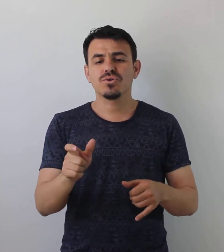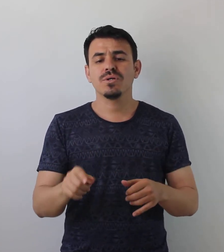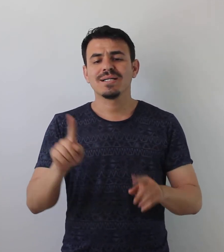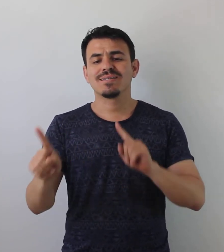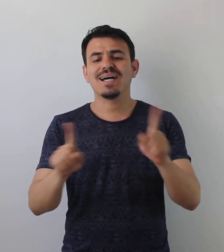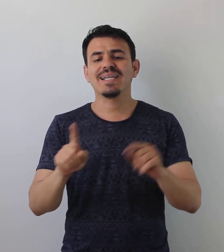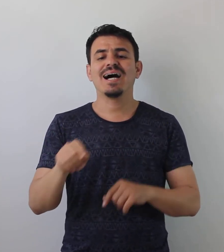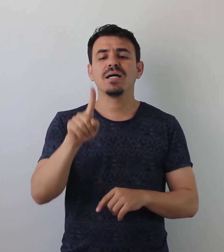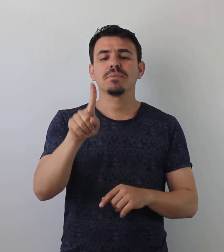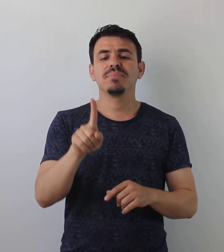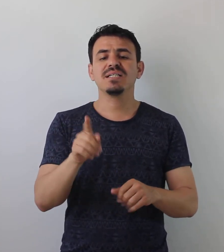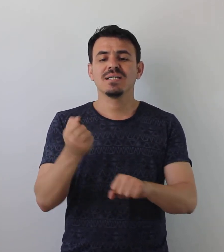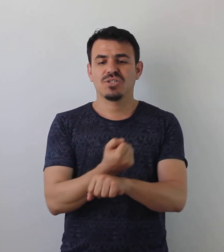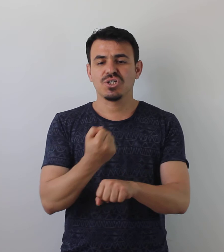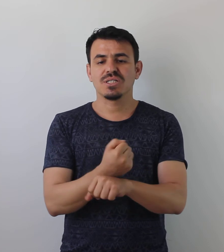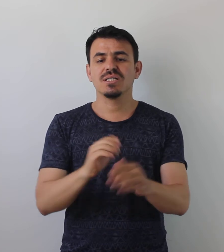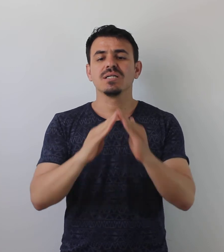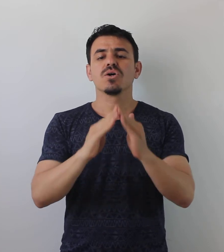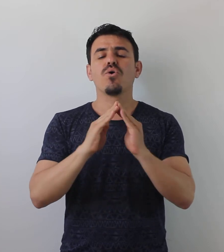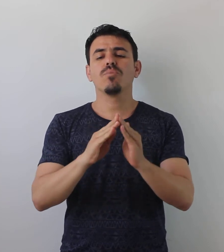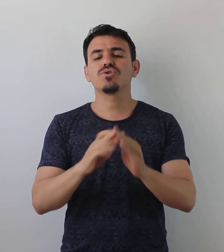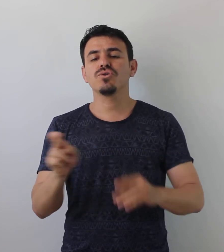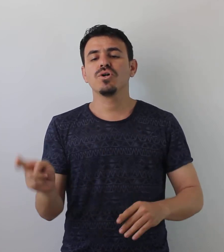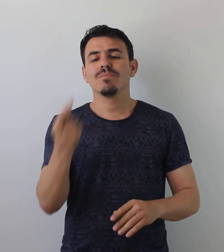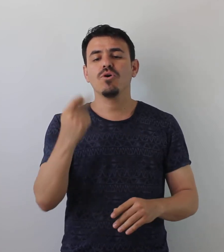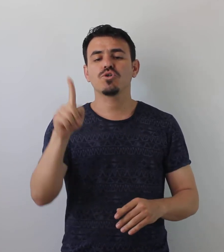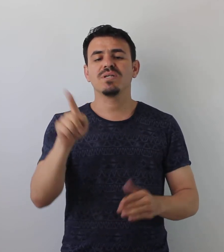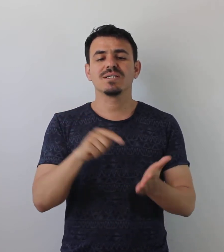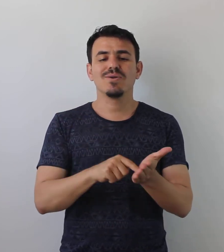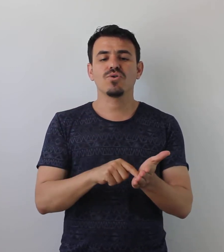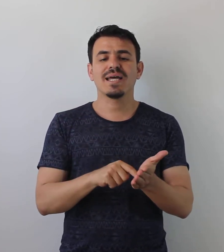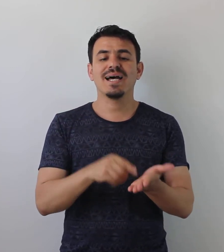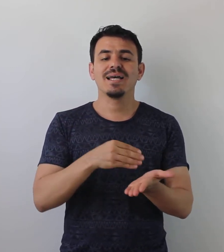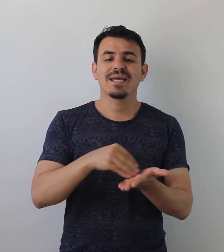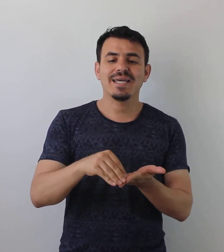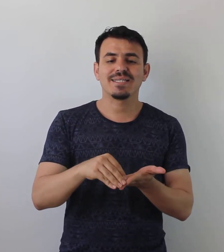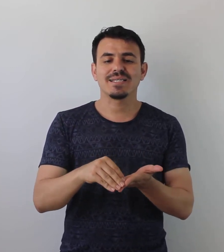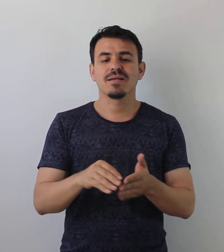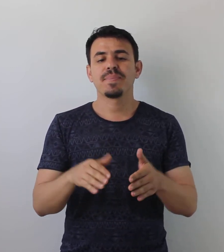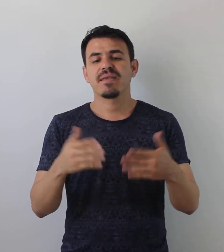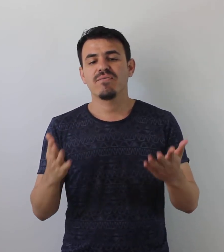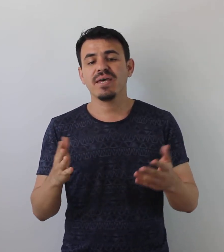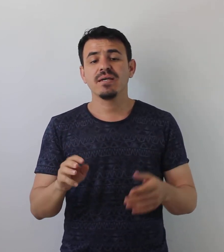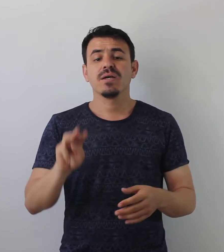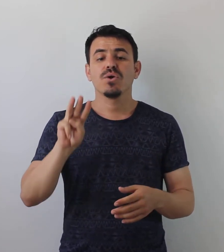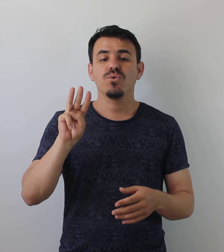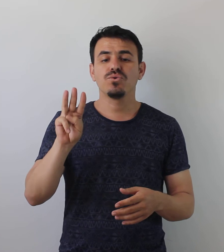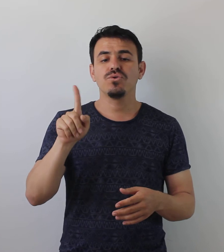sırayla bir taşını komşu boş bir noktaya geçirir ve üçlü